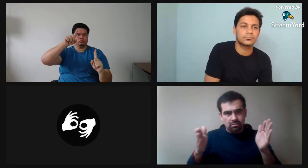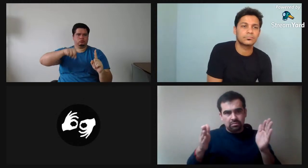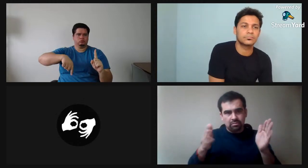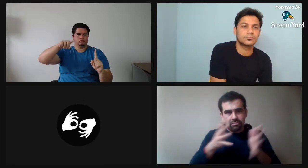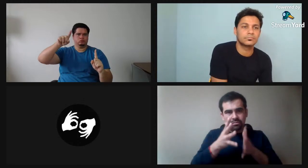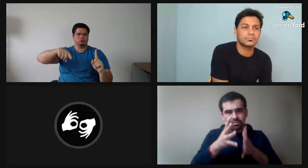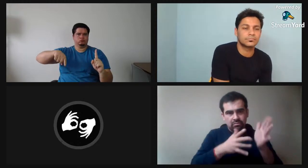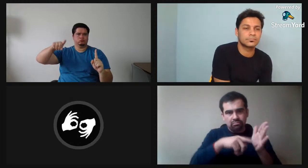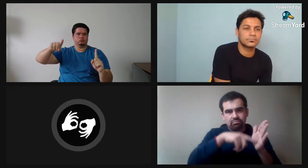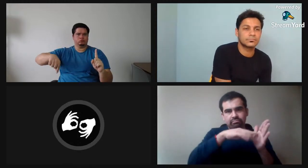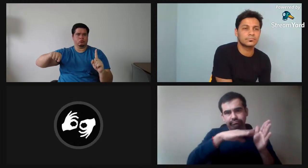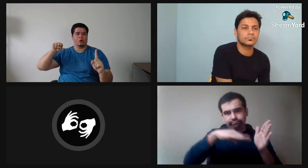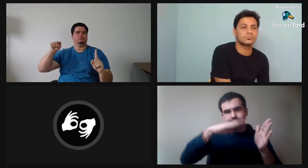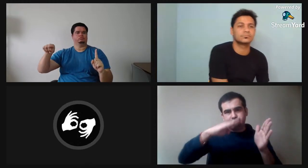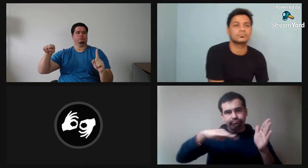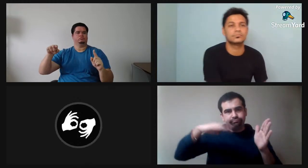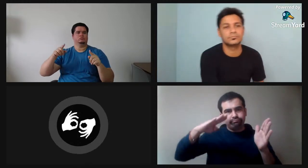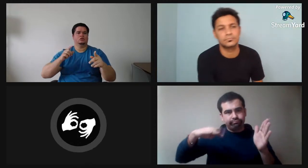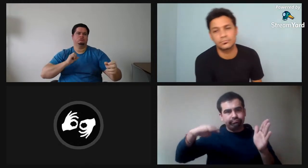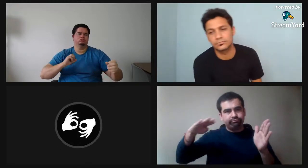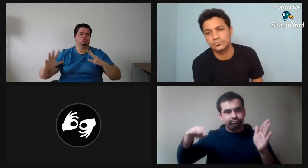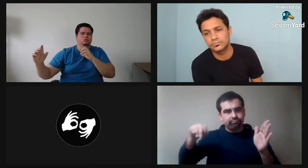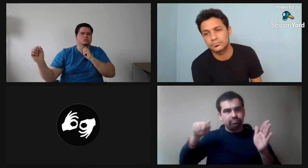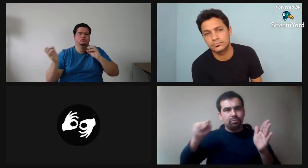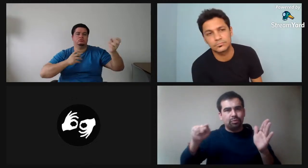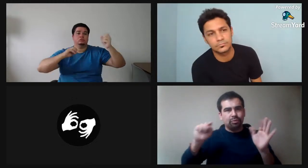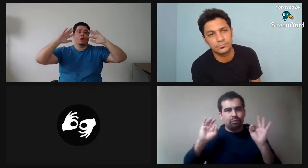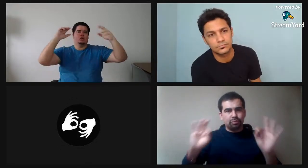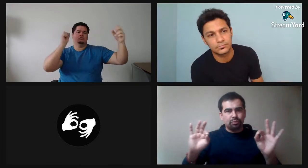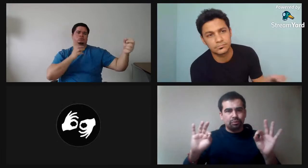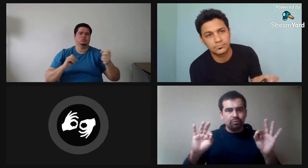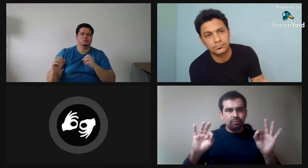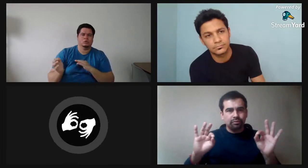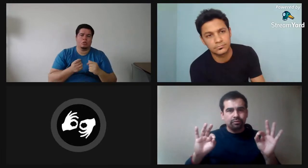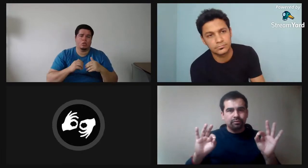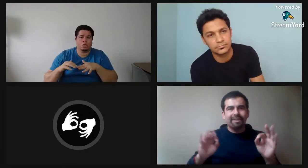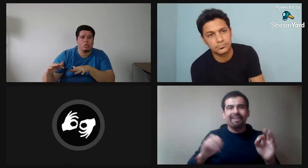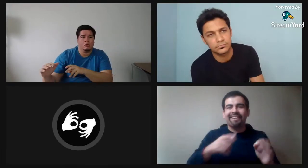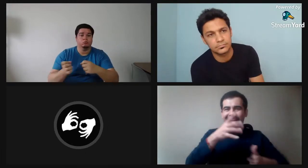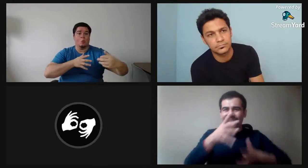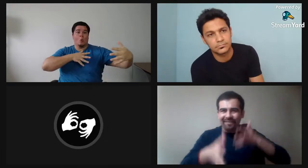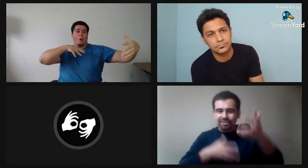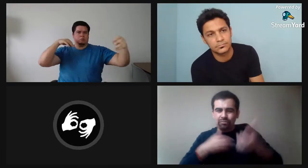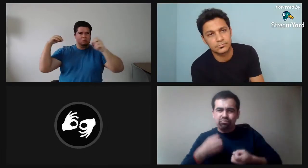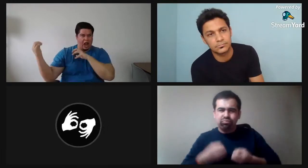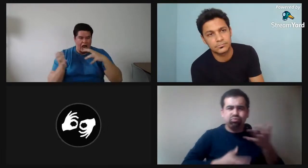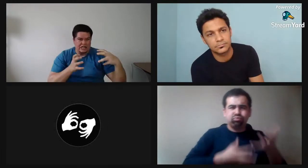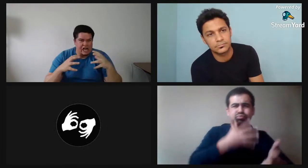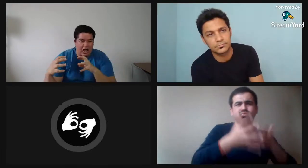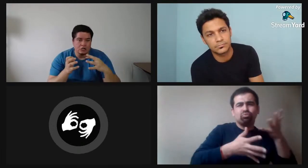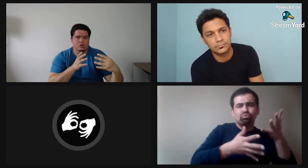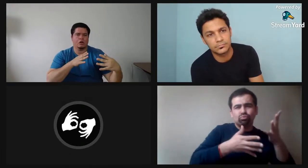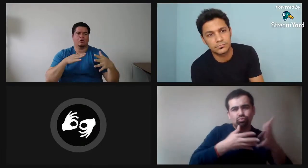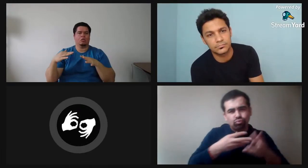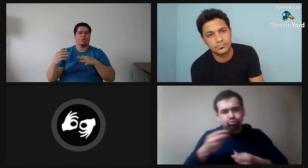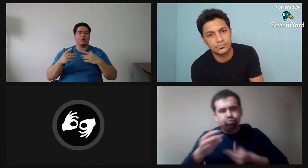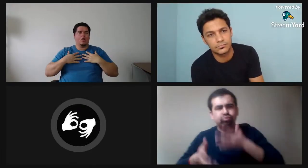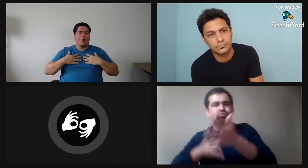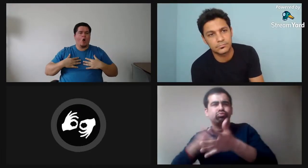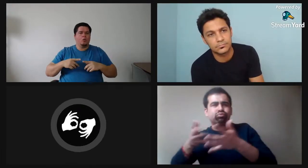Por ejemplo, durante una historia. Cómo ocurren los ritmos. Cómo se expresan. Si